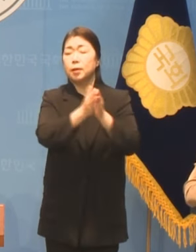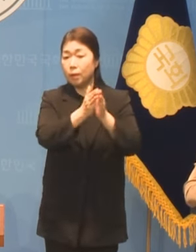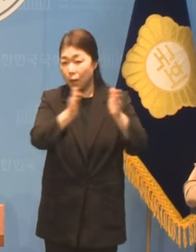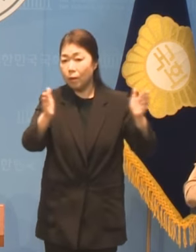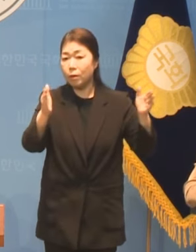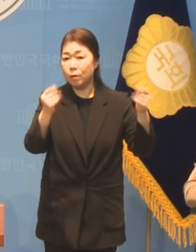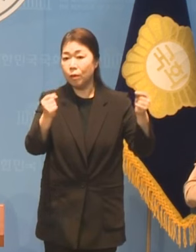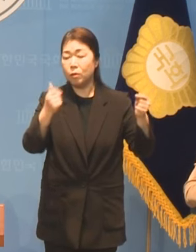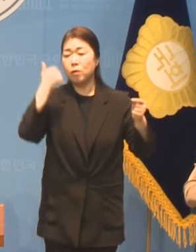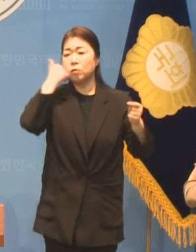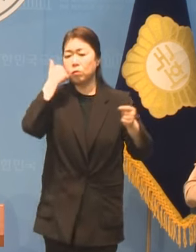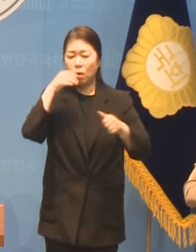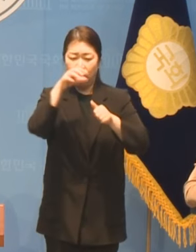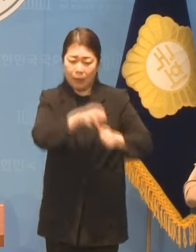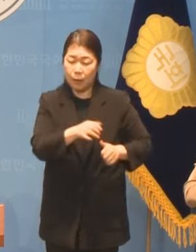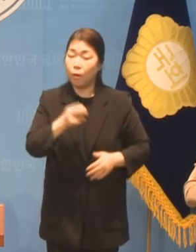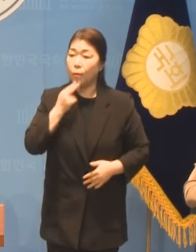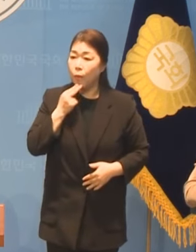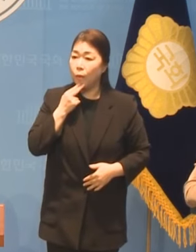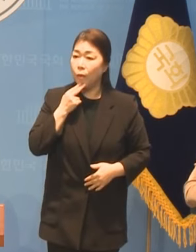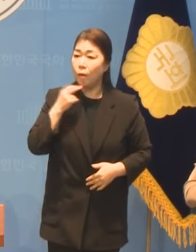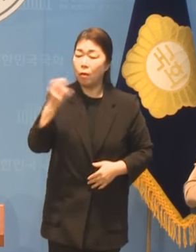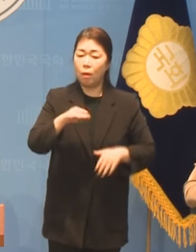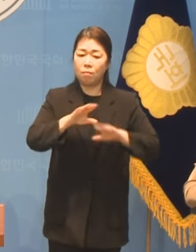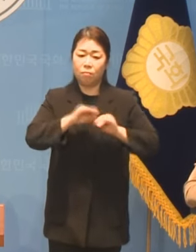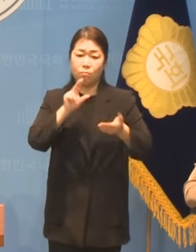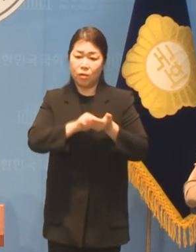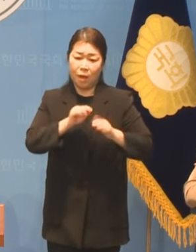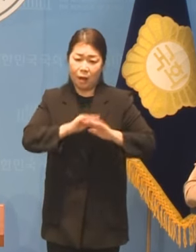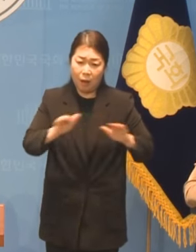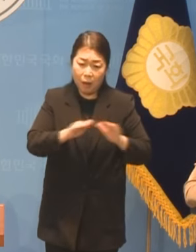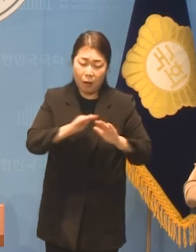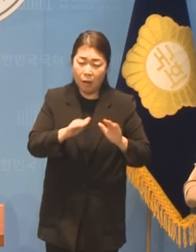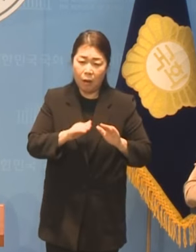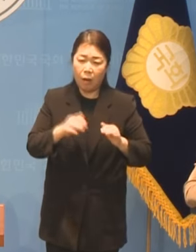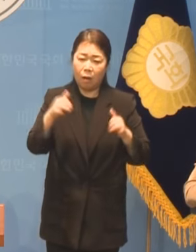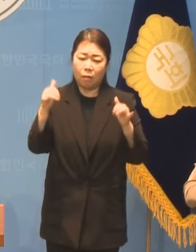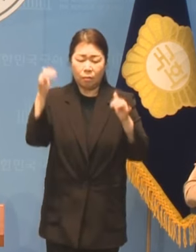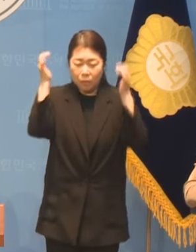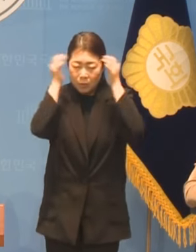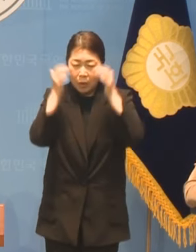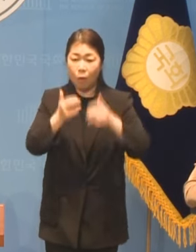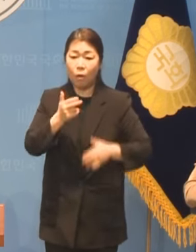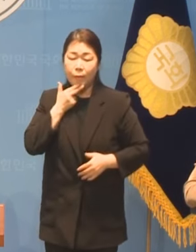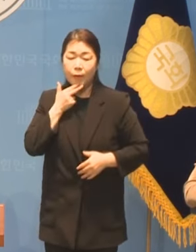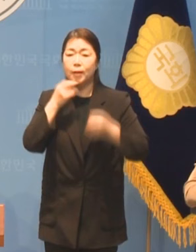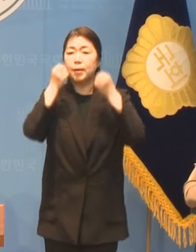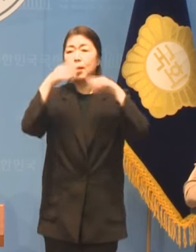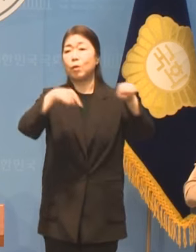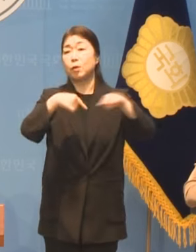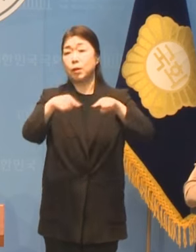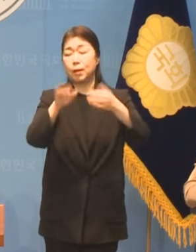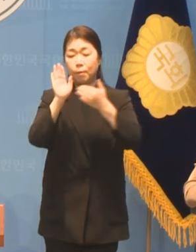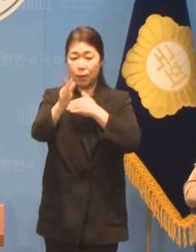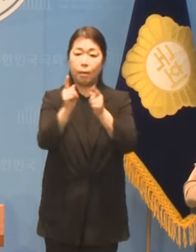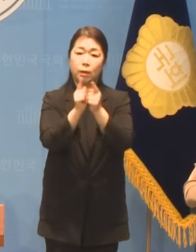누구도 배제하지 않고 극복해야 할 역경이 없는 새로운 정치와 미래를 맞이하겠습니다